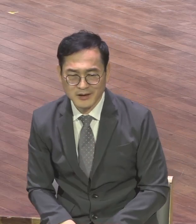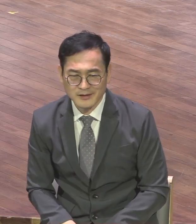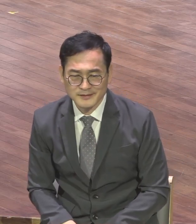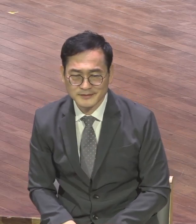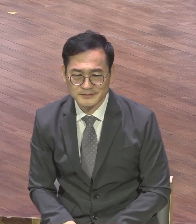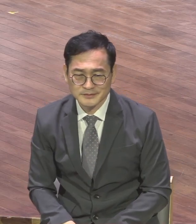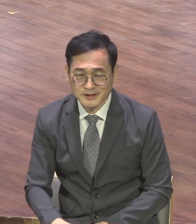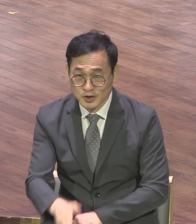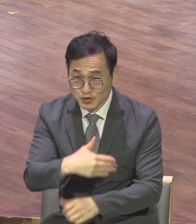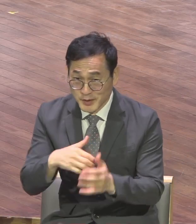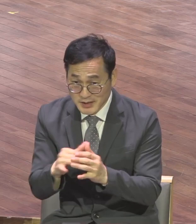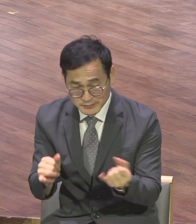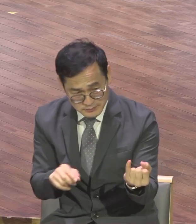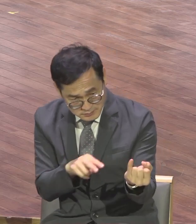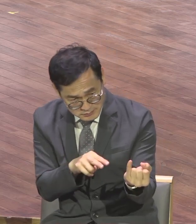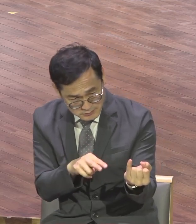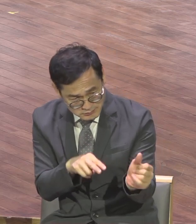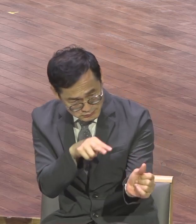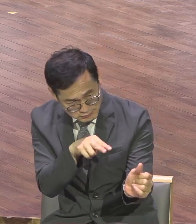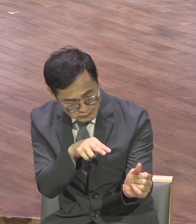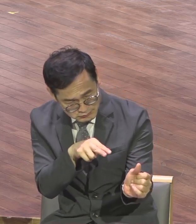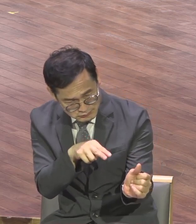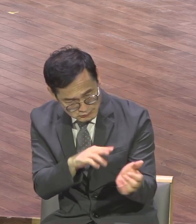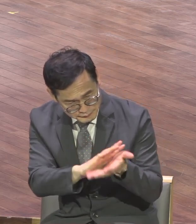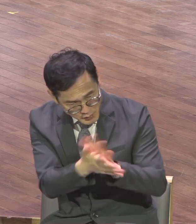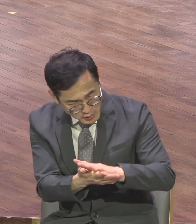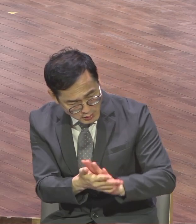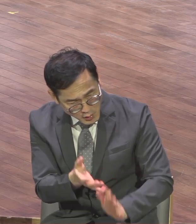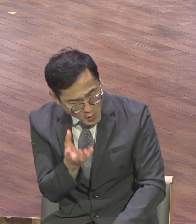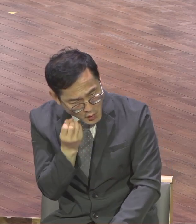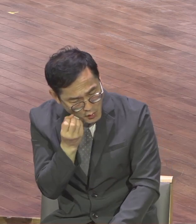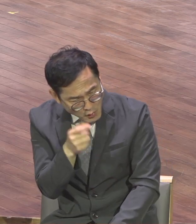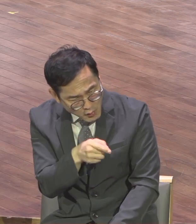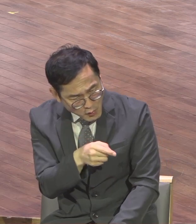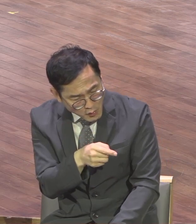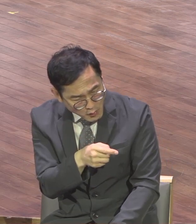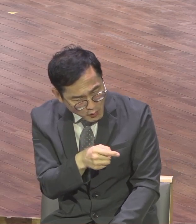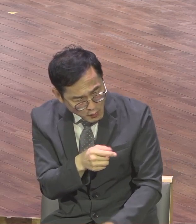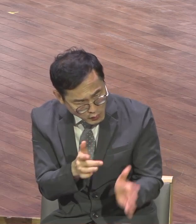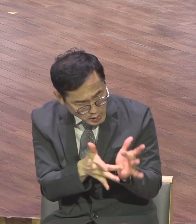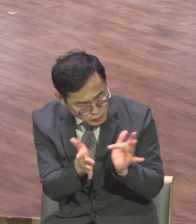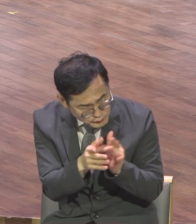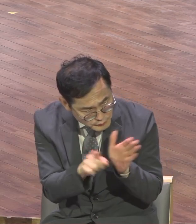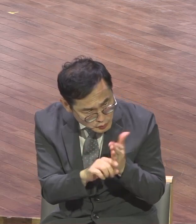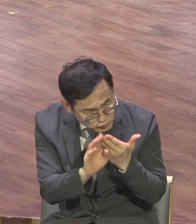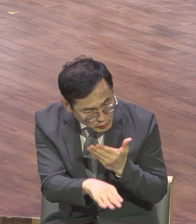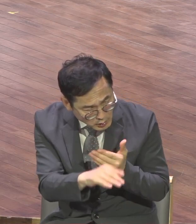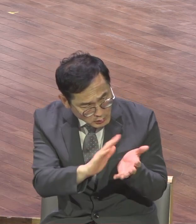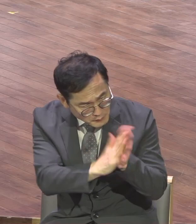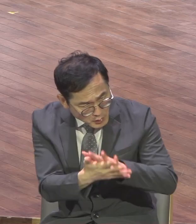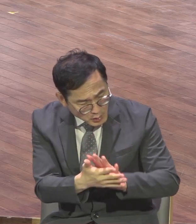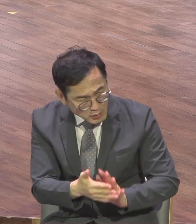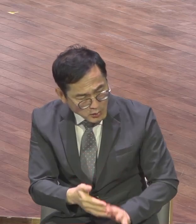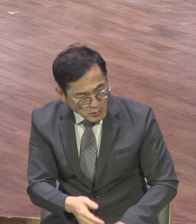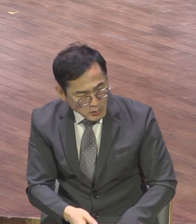야 저 친구 변화된 모습 보고 그걸 많이 들었다 그게 무슨 말이에요 간정 전도에요 간정 전도 간정을 전도한 것입니다